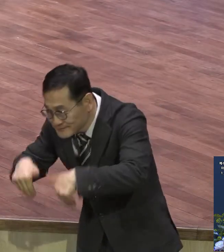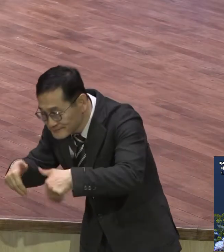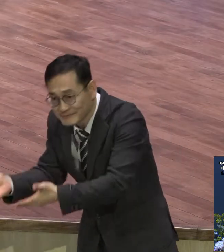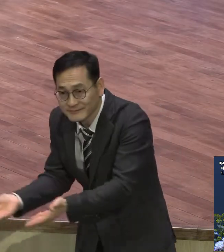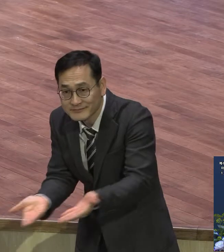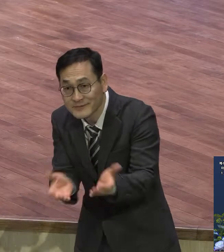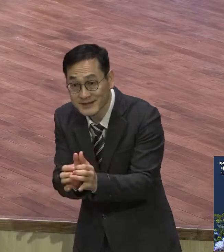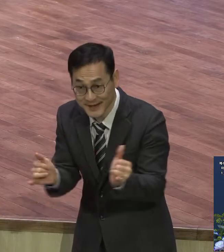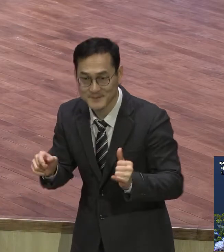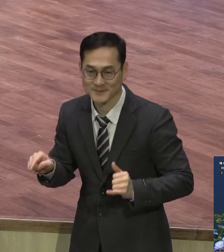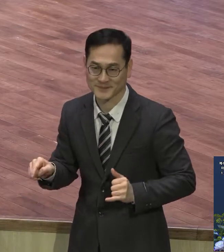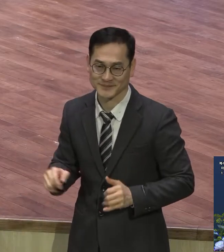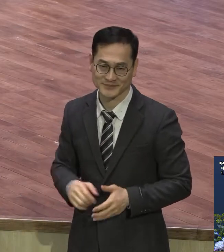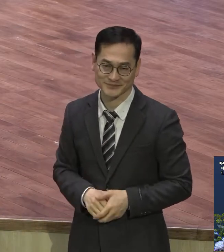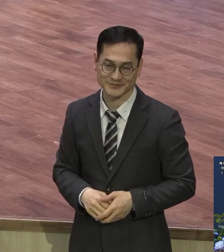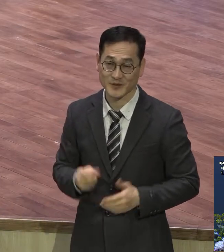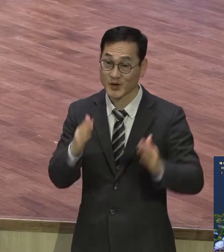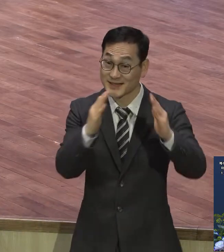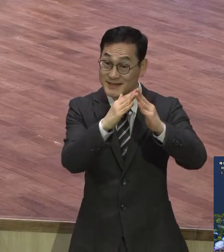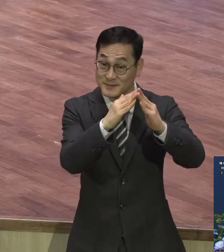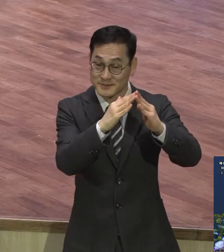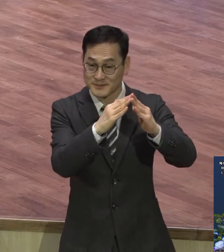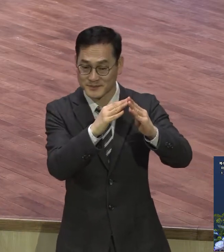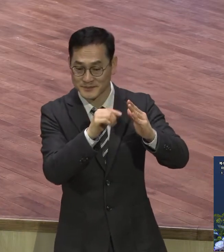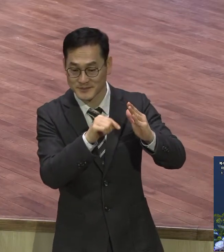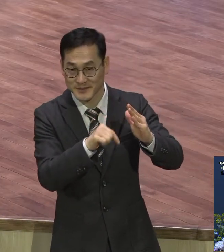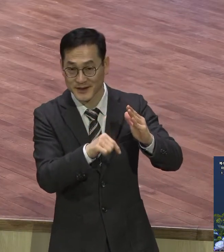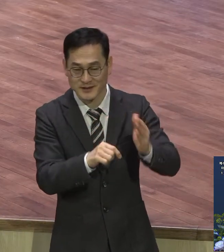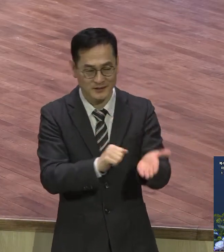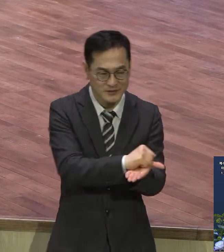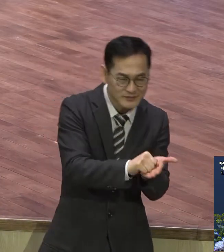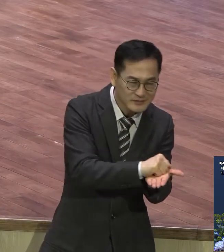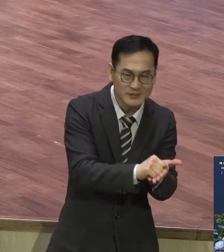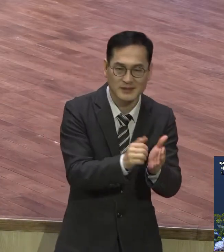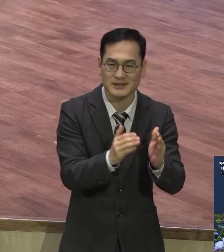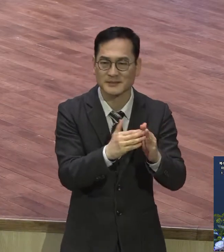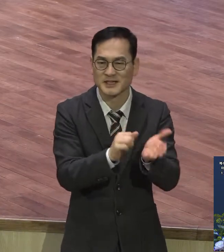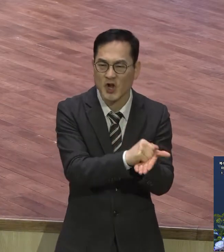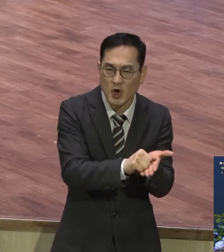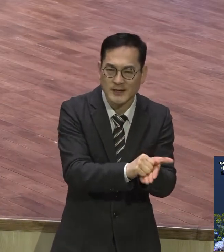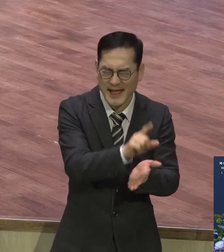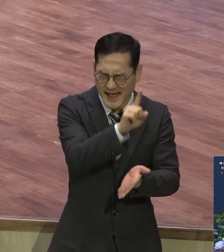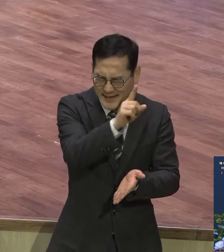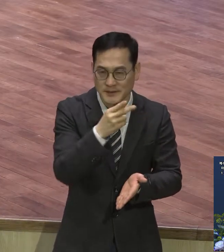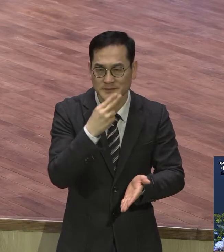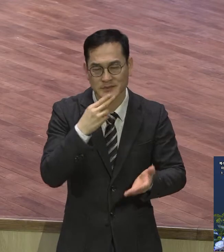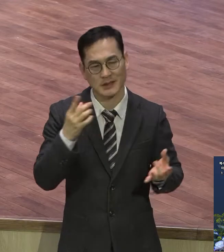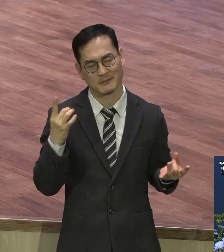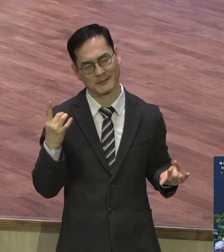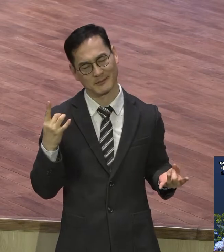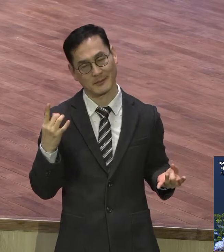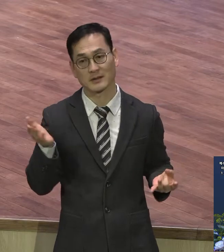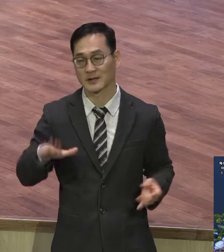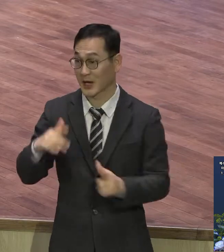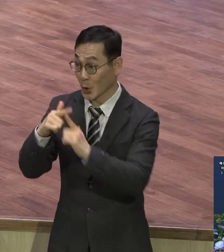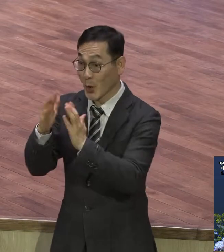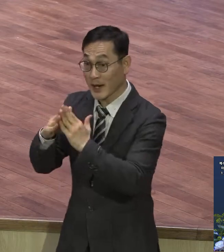집에서는 전혀 부엌에 설거지는 그냥 하나도 하지 않는데 교회 와서 열심히 부엌에서